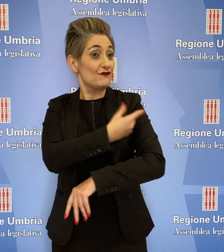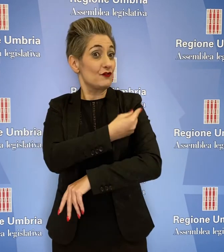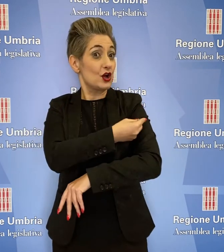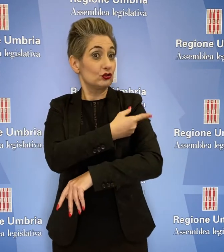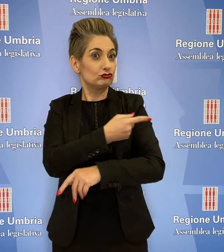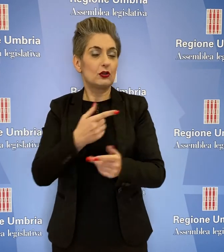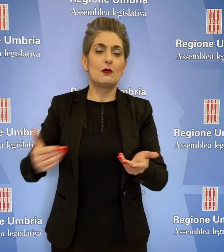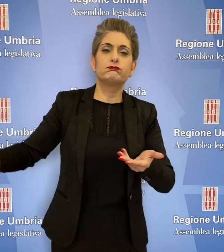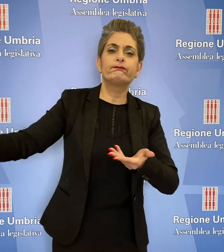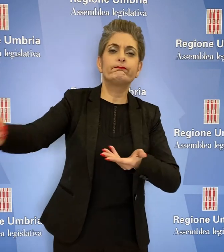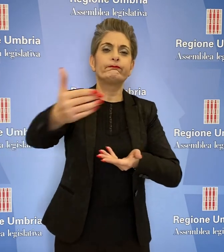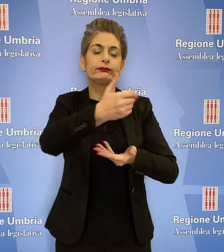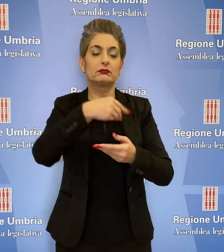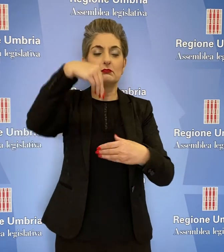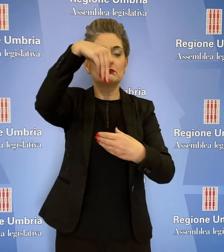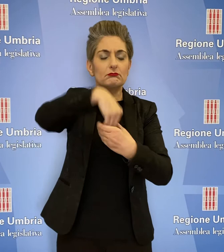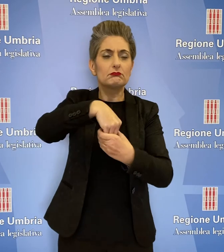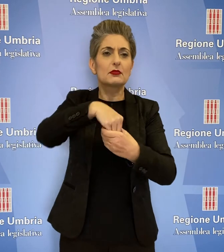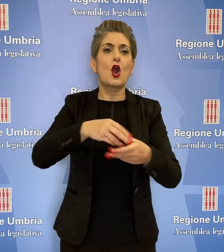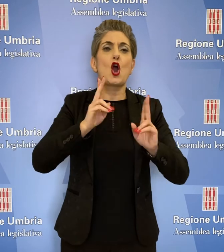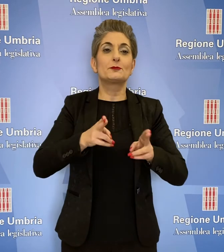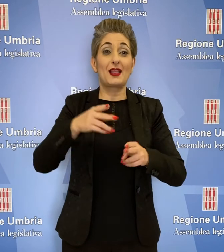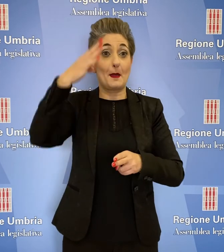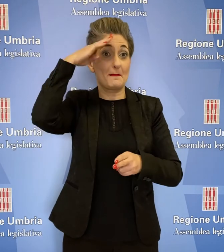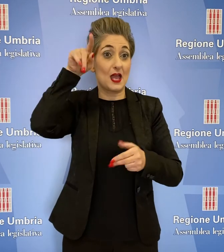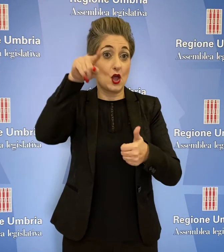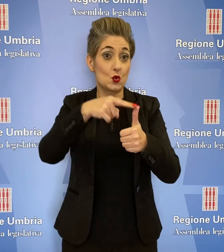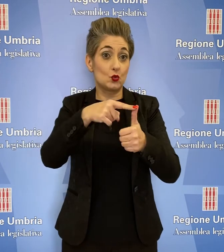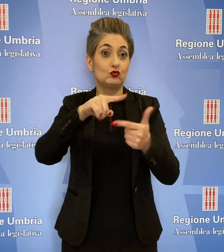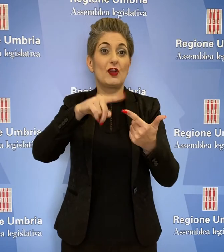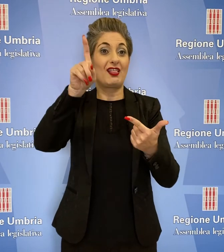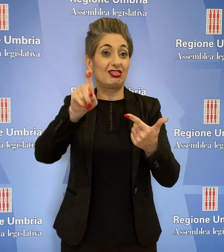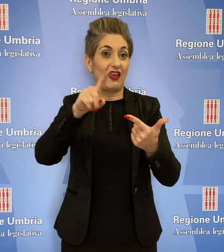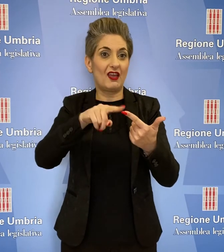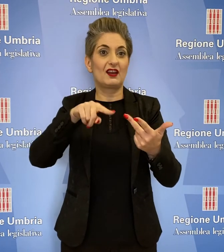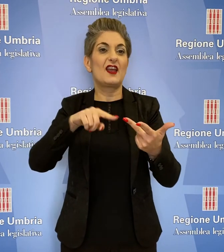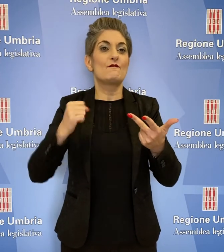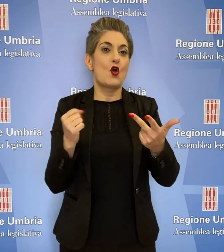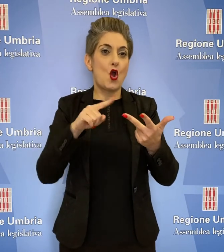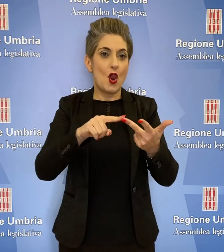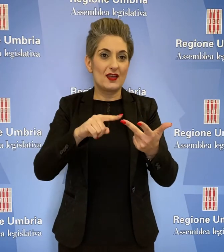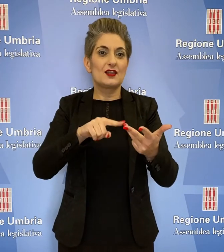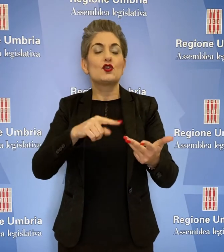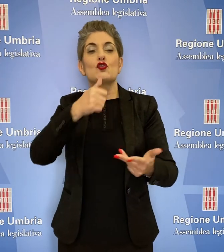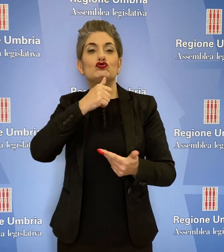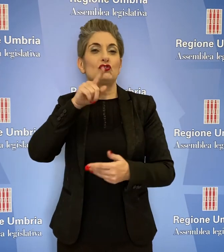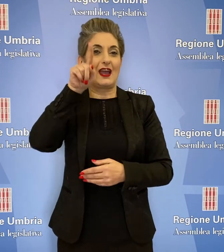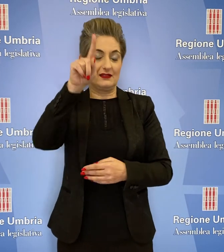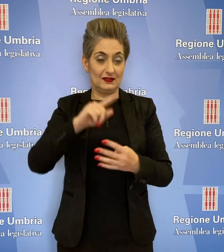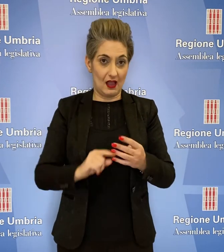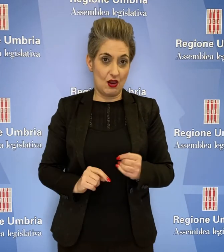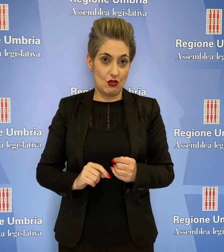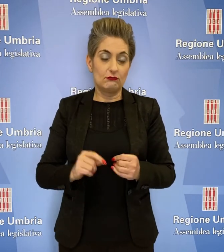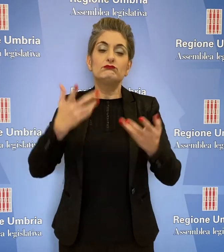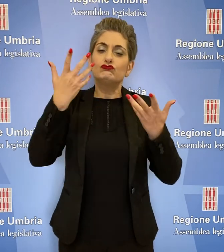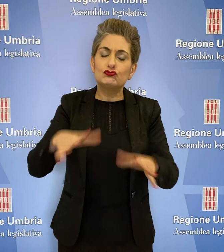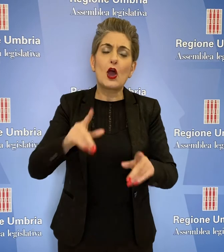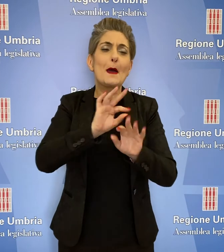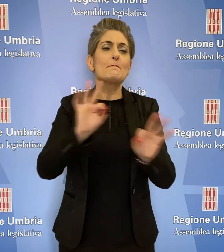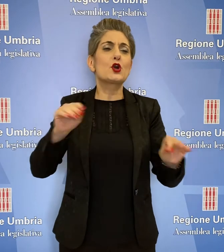i vaccini verranno raccolti negli ospedali di Perugia, Terni, Foligno e Città di Castello dove ci